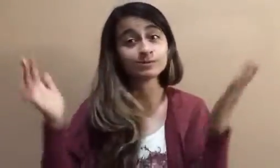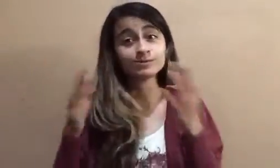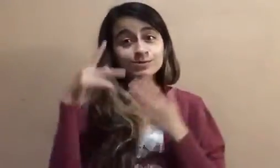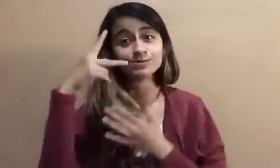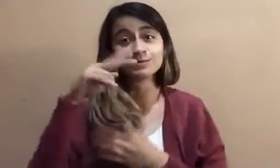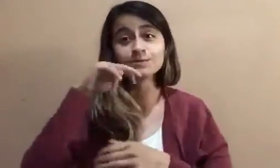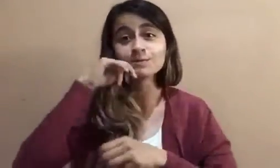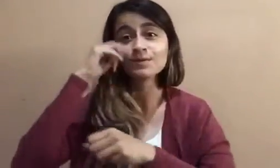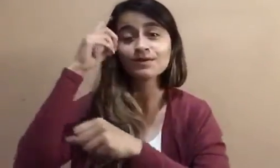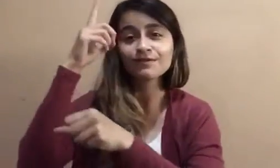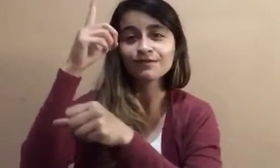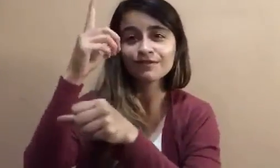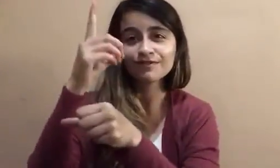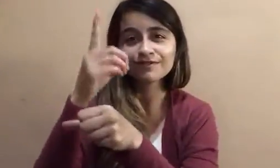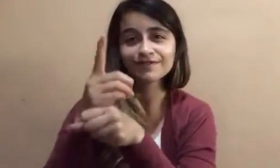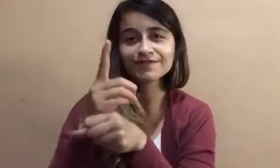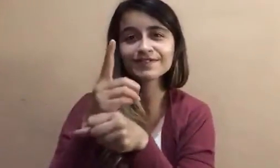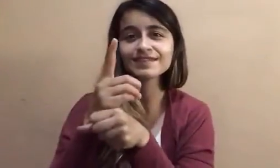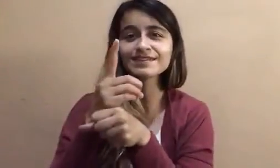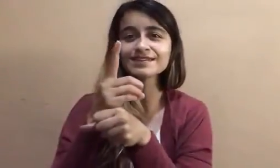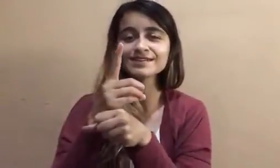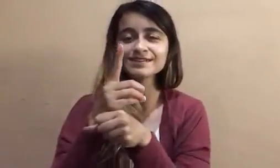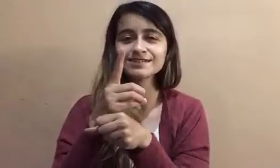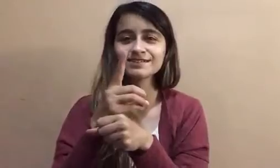voluntad.